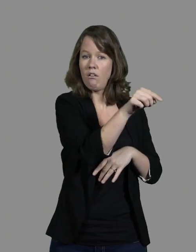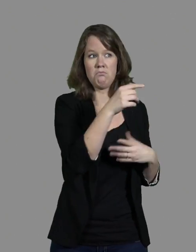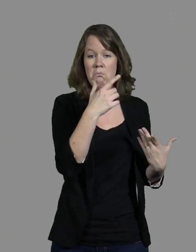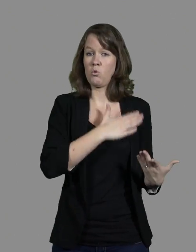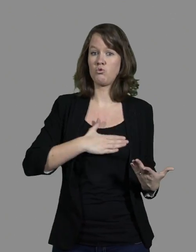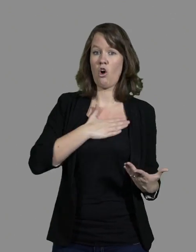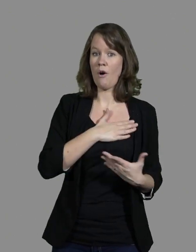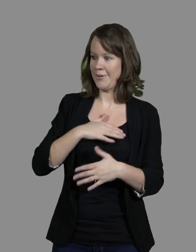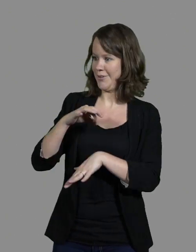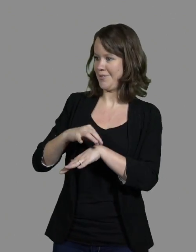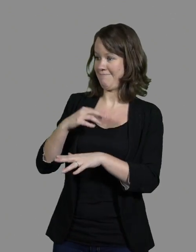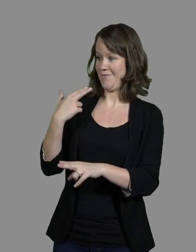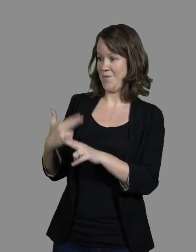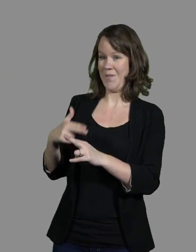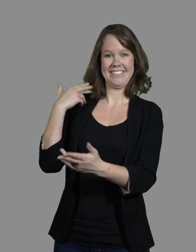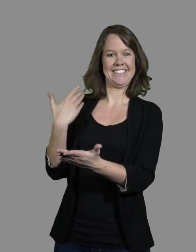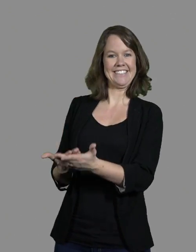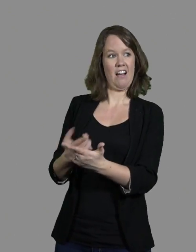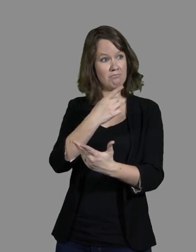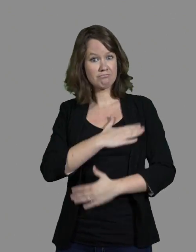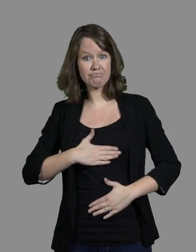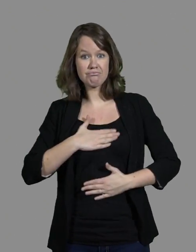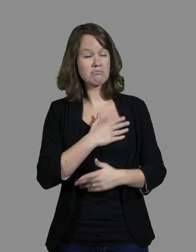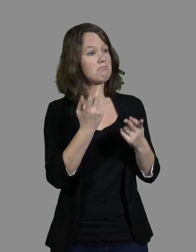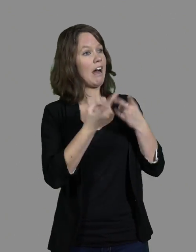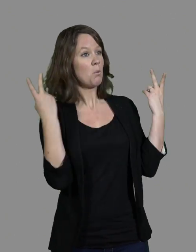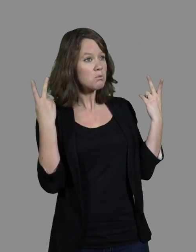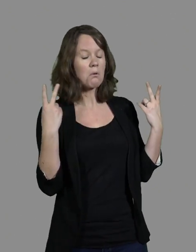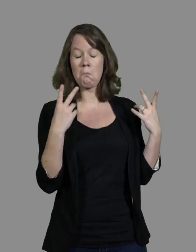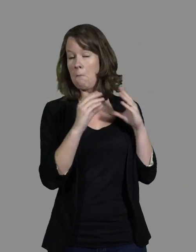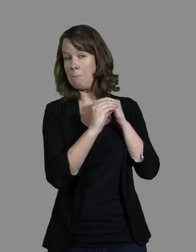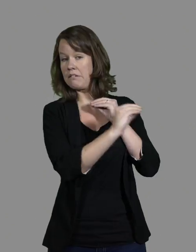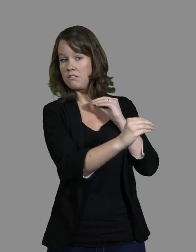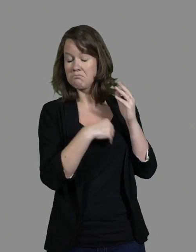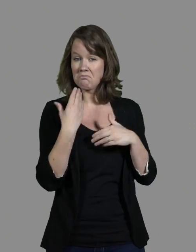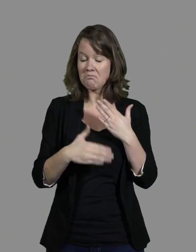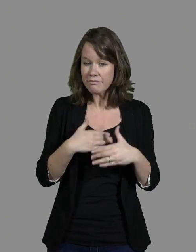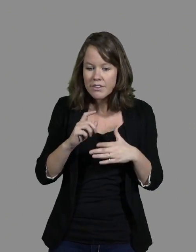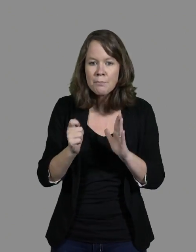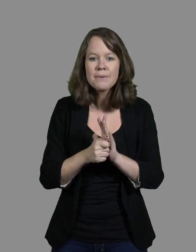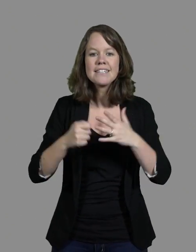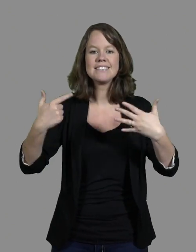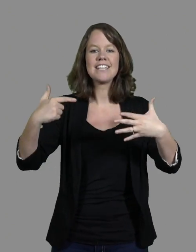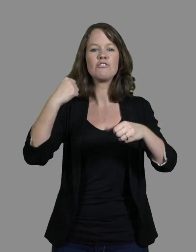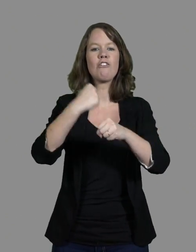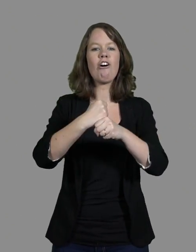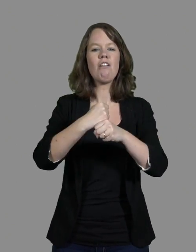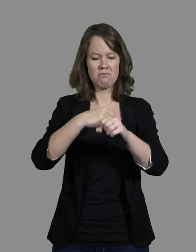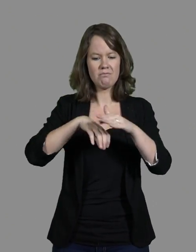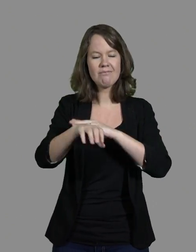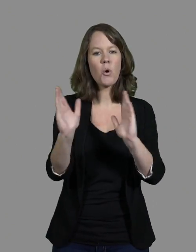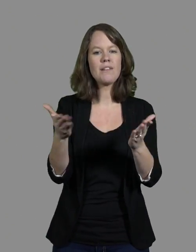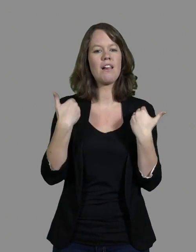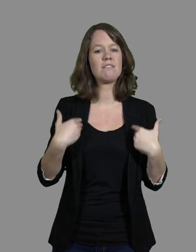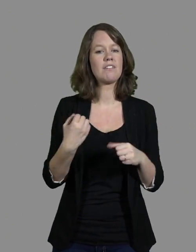nom à cette maladie. Mais voilà, après, je ne jamais revu. Et à 17 ans, quand j'ai travaillé à l'hôpital, et bien là, à ce moment-là, j'ai